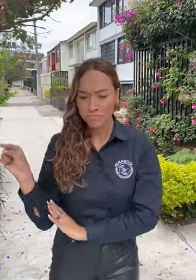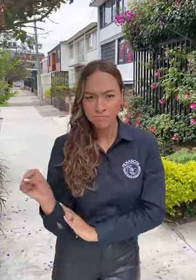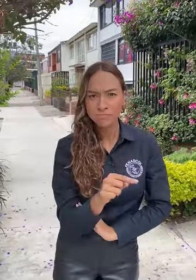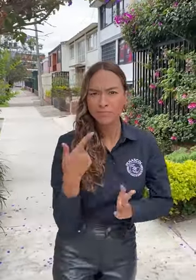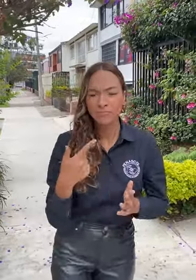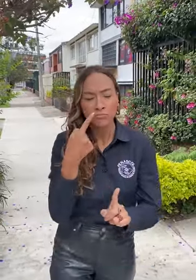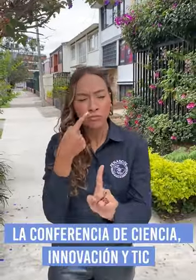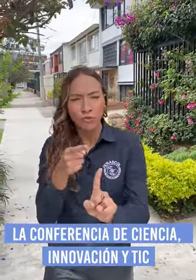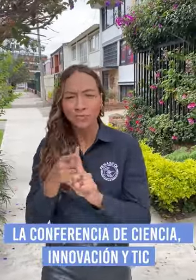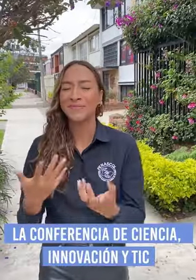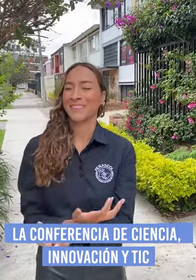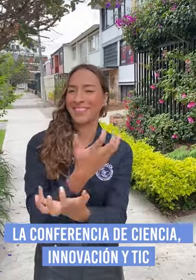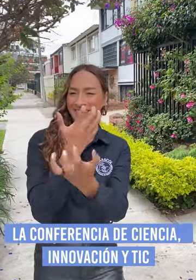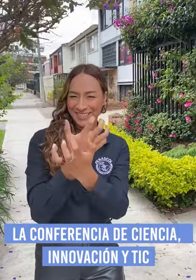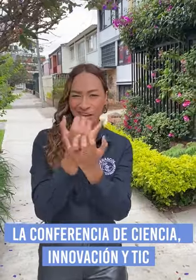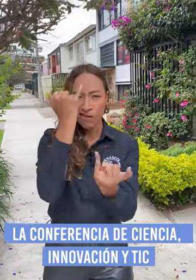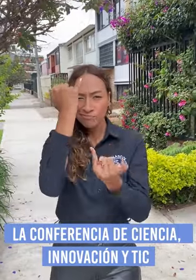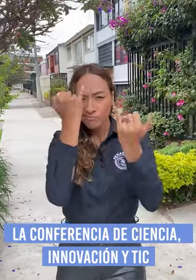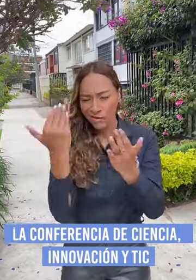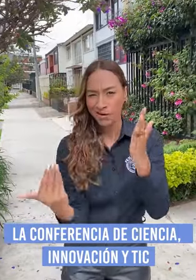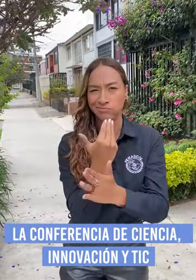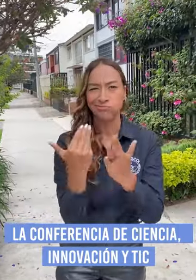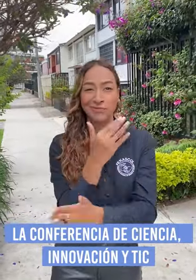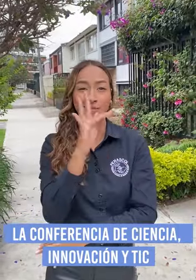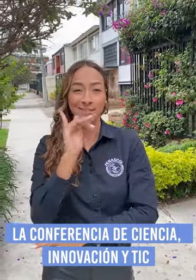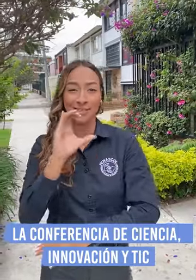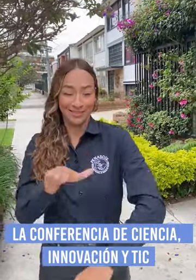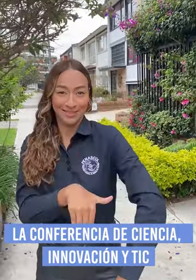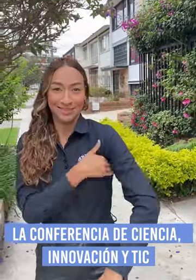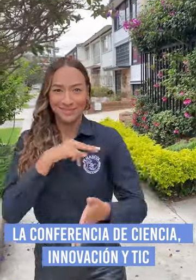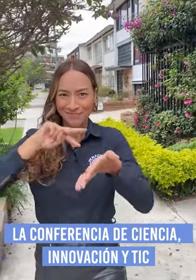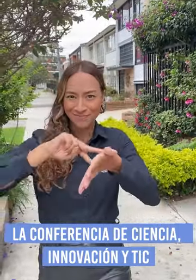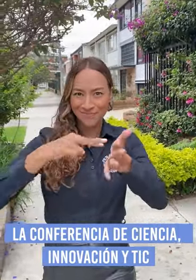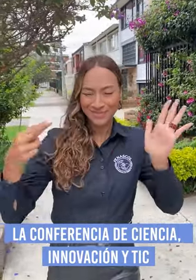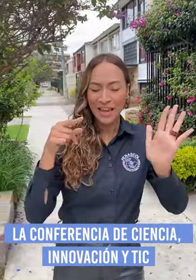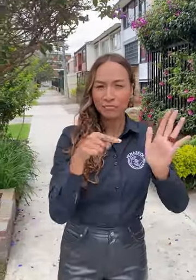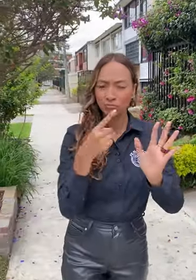Sí, todo esto en la Conferencia de Ciencia, Innovación y TIC para el Desarrollo Productivo.